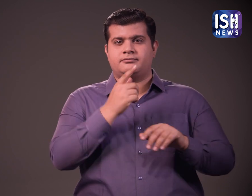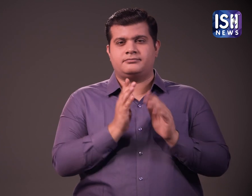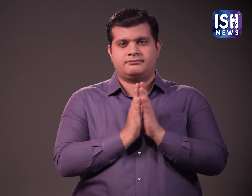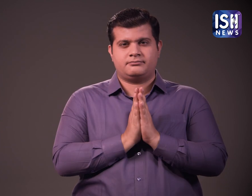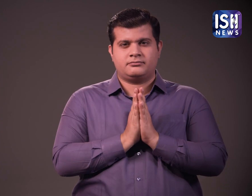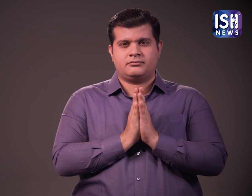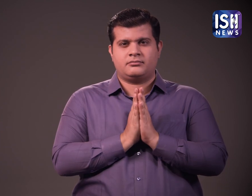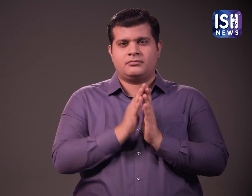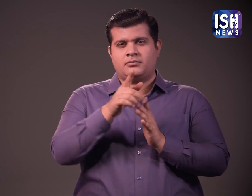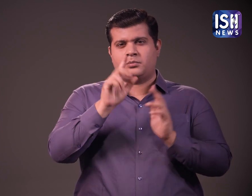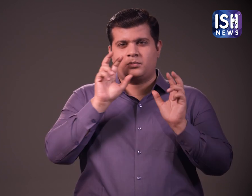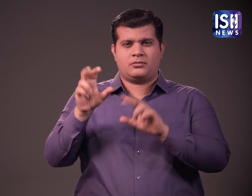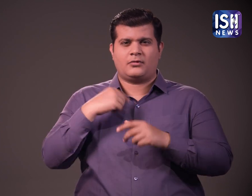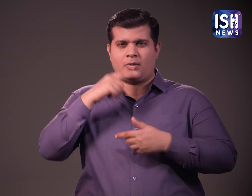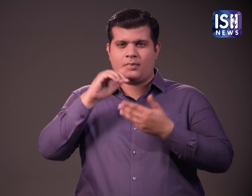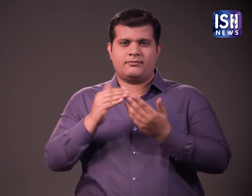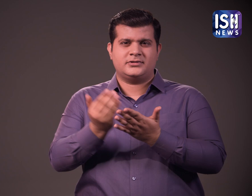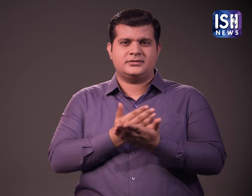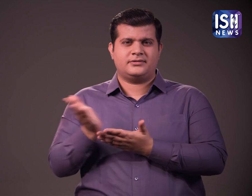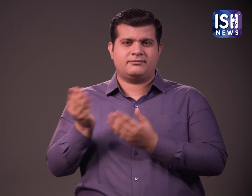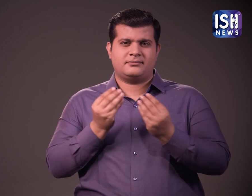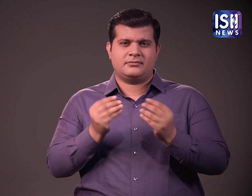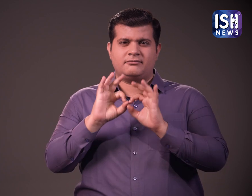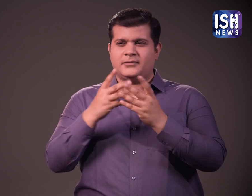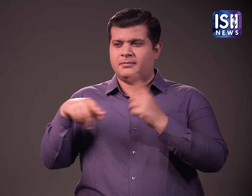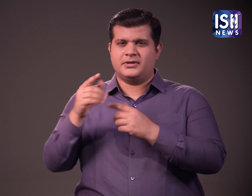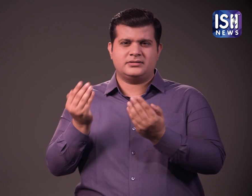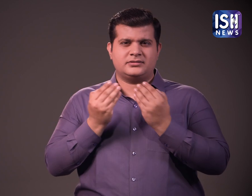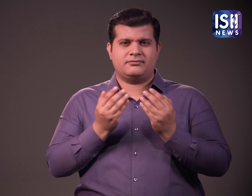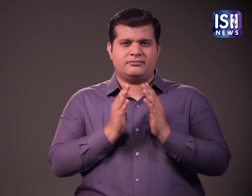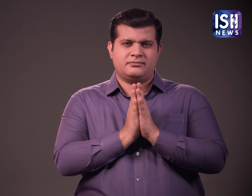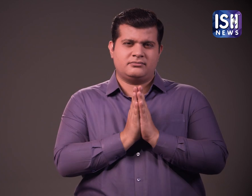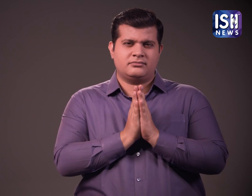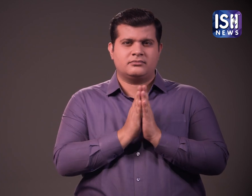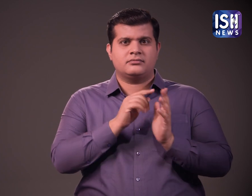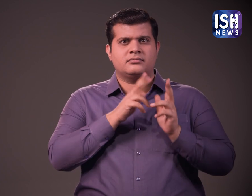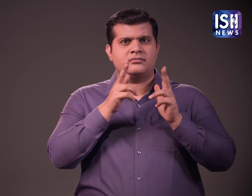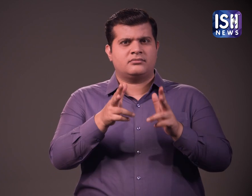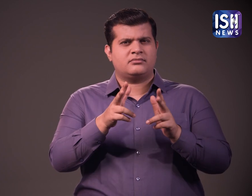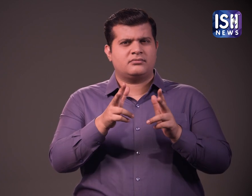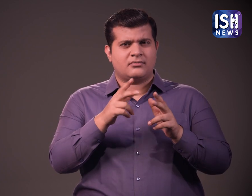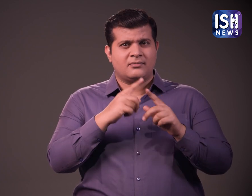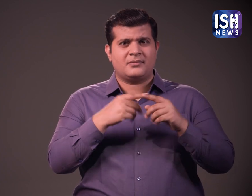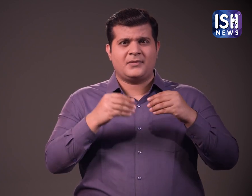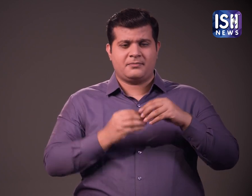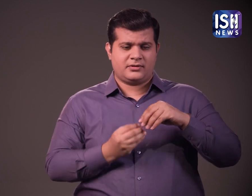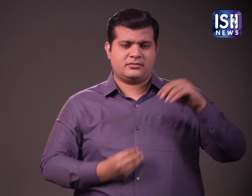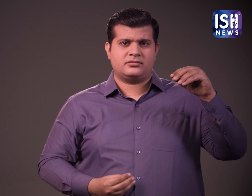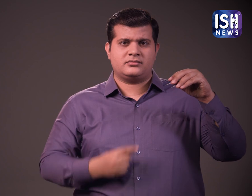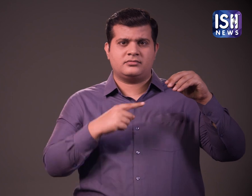कृपया मेरी पत्नी और परिवार की रक्षा करे कृपया उन्हें सुरक्षत रखे वीडियो में वह एक कागस पकड़े हुए भी